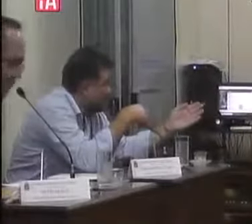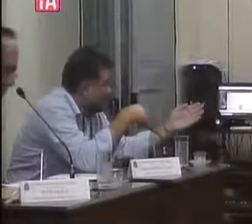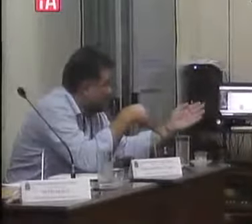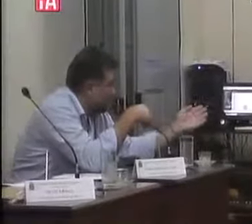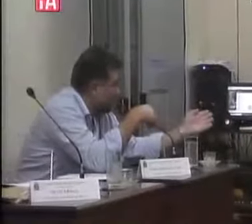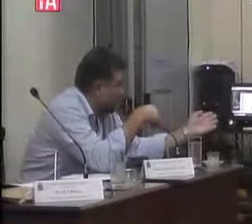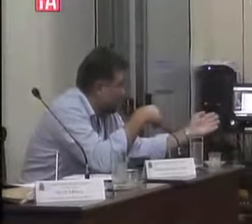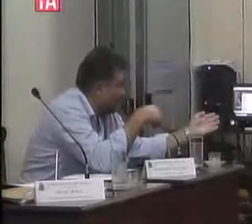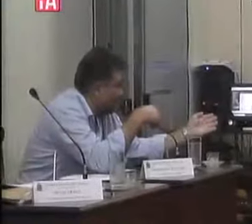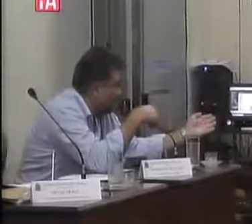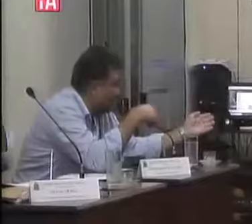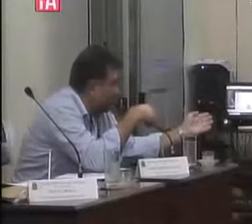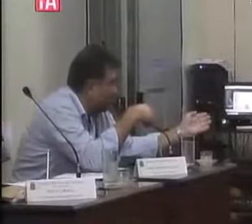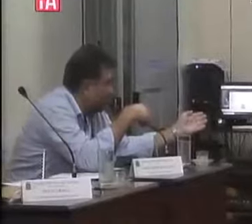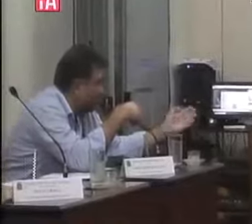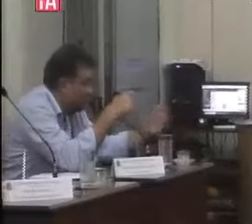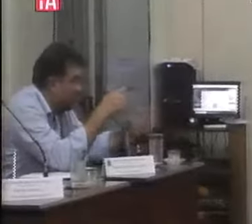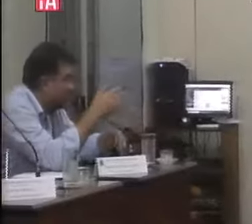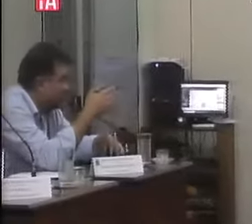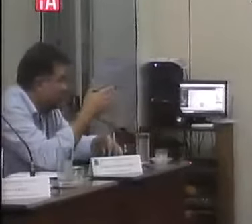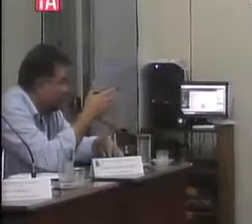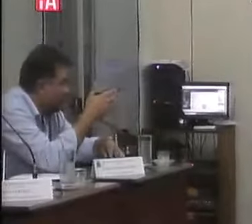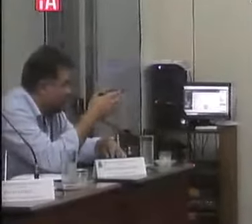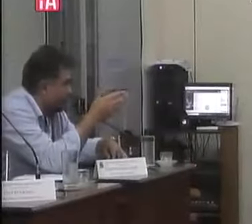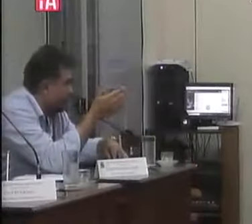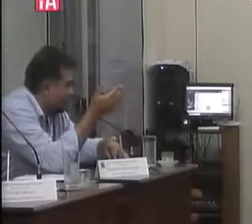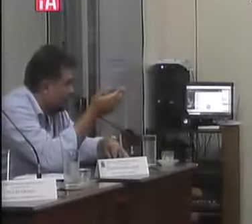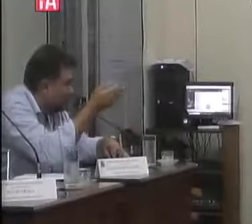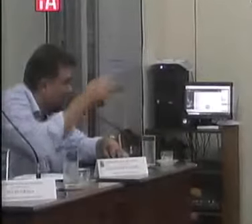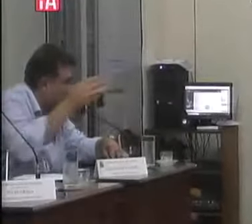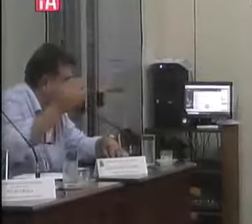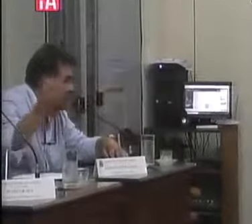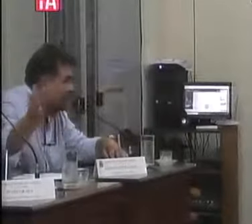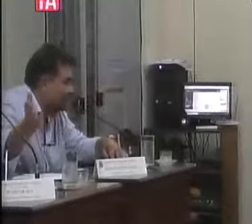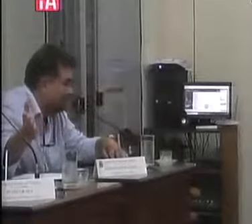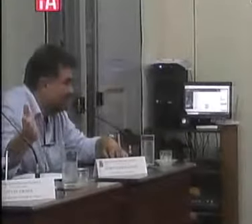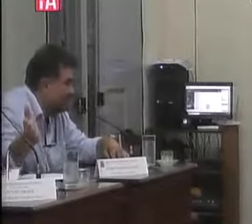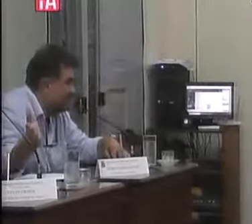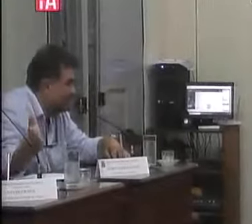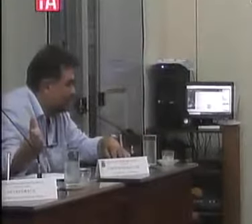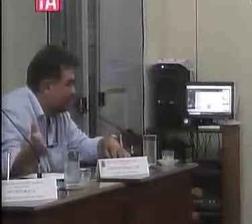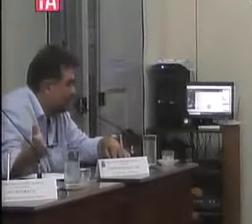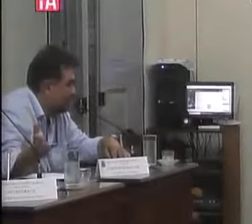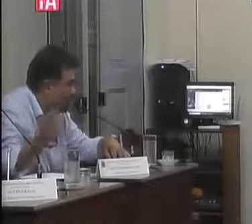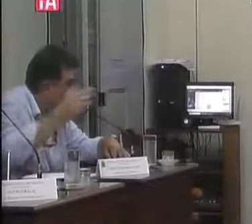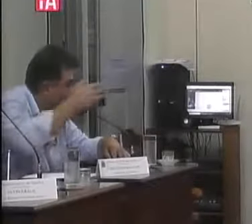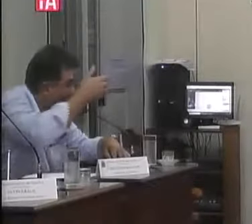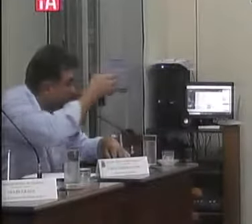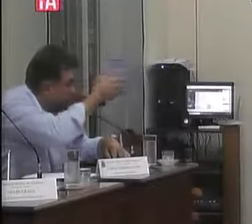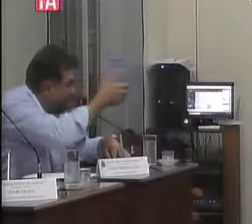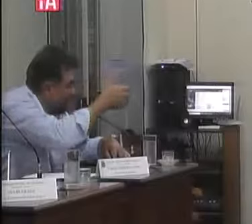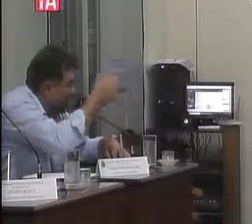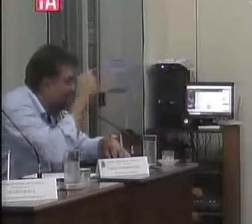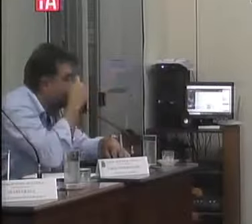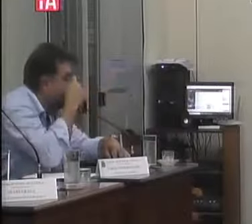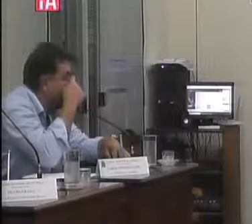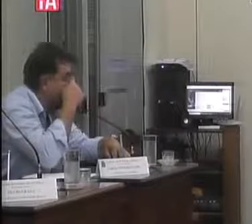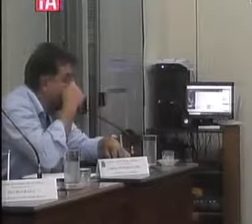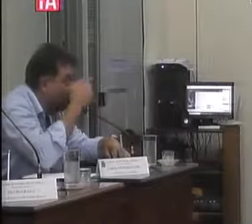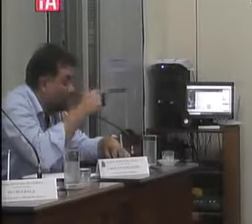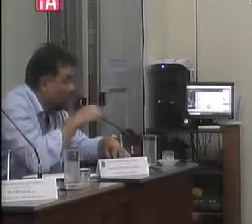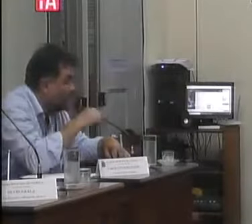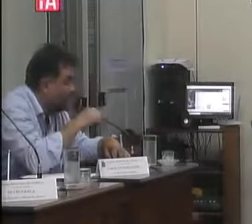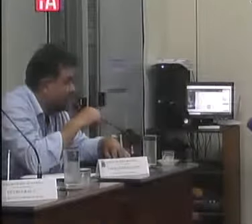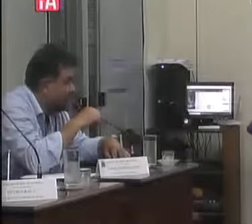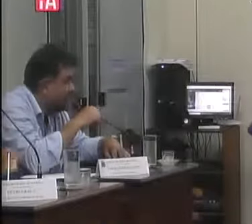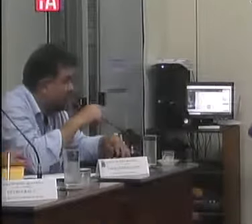O que o vereador Celso Falou aqui ontem Você esteve aqui também Presidente Na audiência Sobre o autismo A secretária